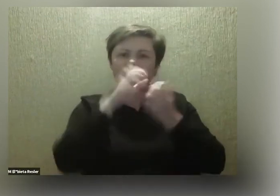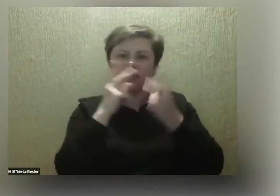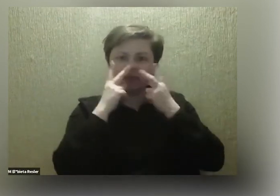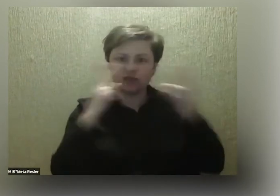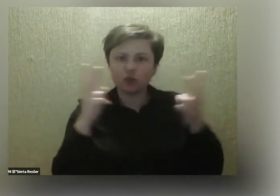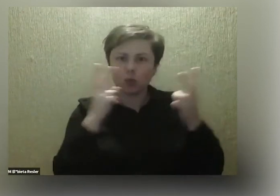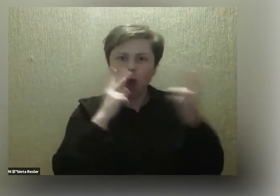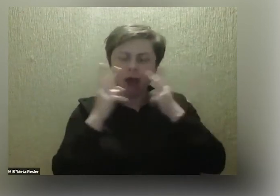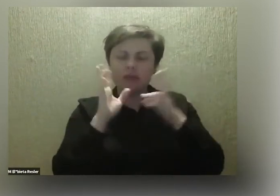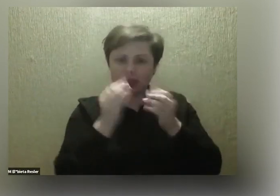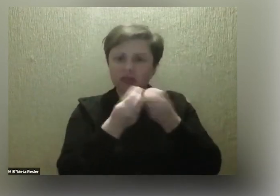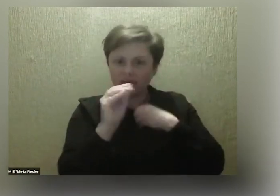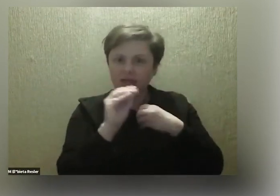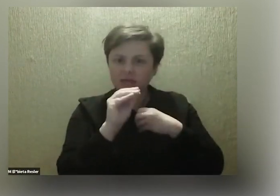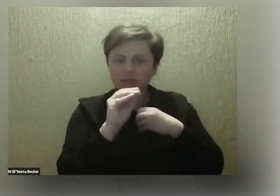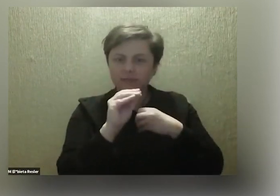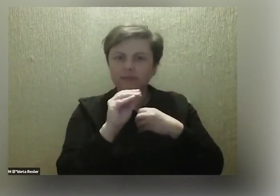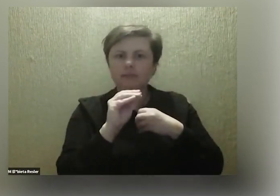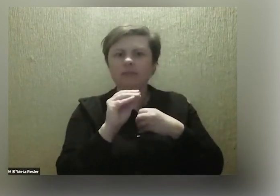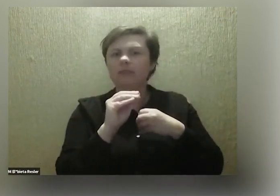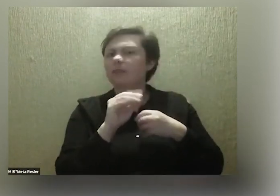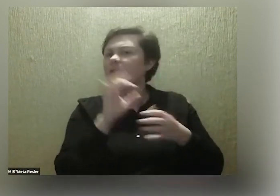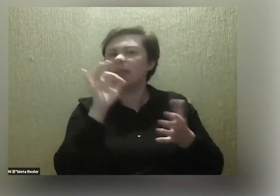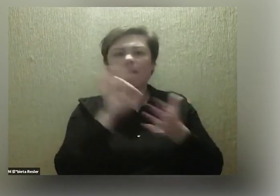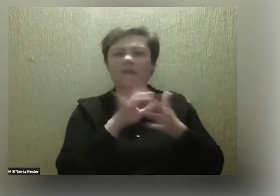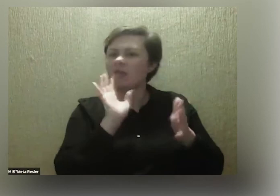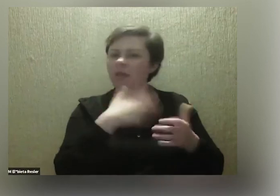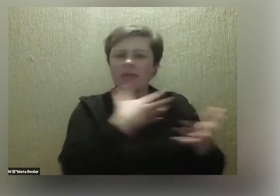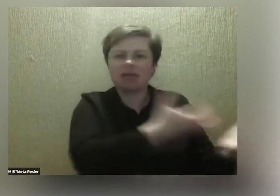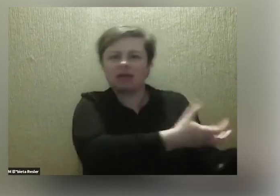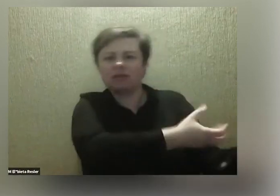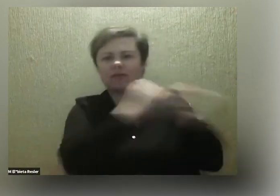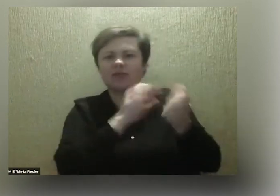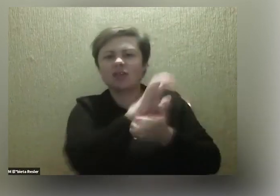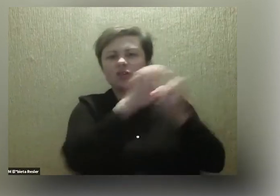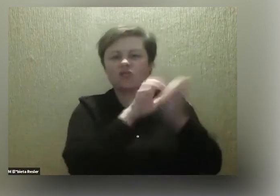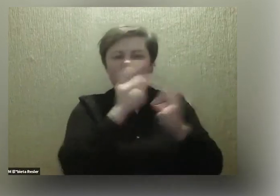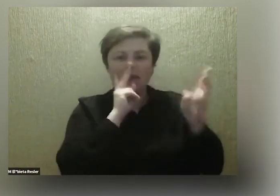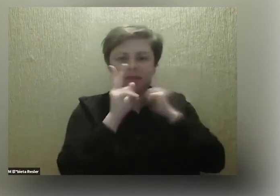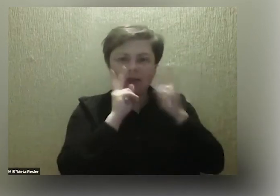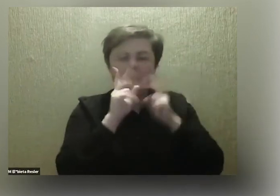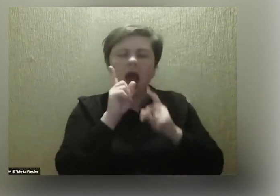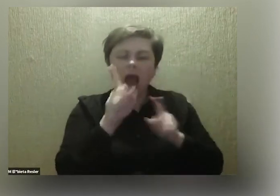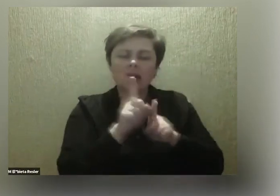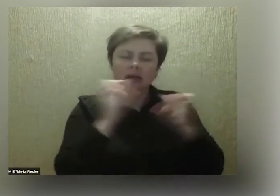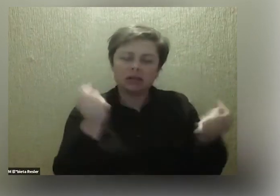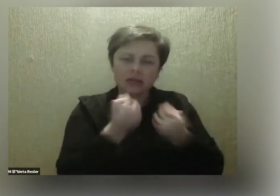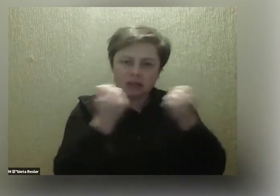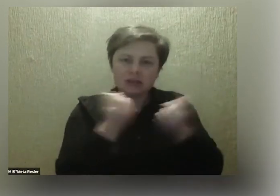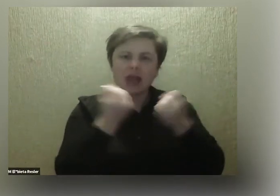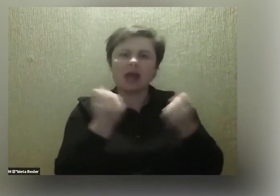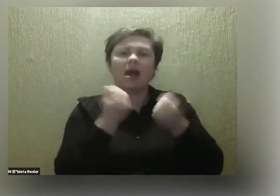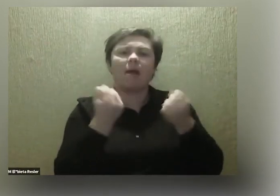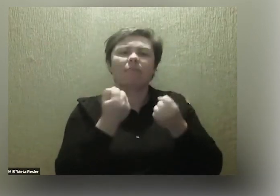I jakby no też oczywiście nie będziemy go stamtąd wyciągać, chociaż też staramy się, wiadomo,